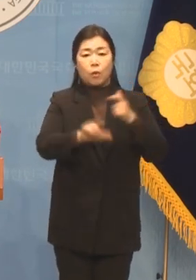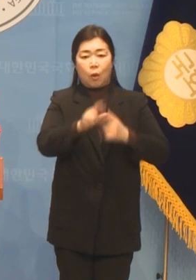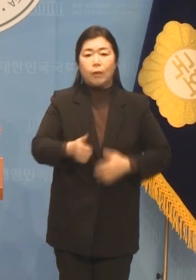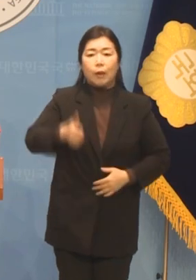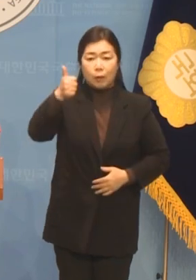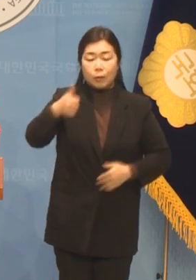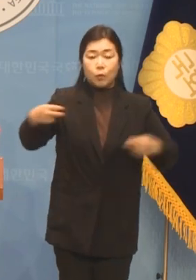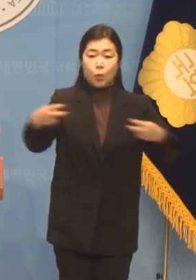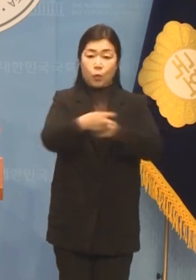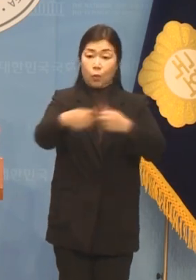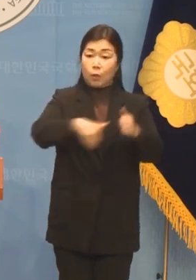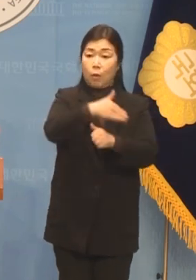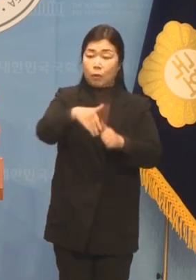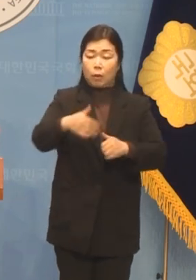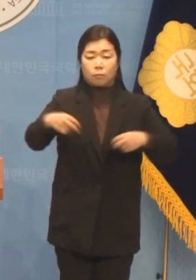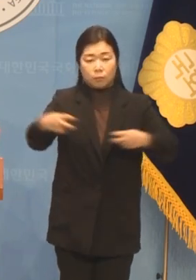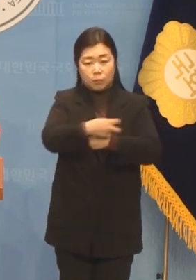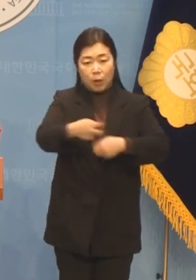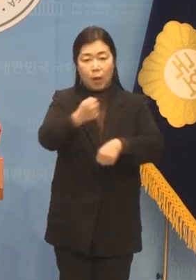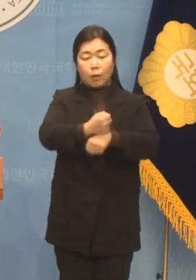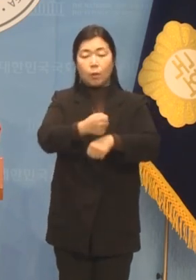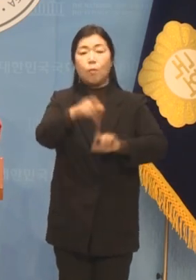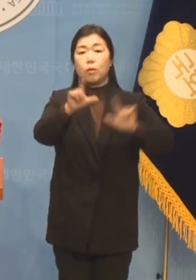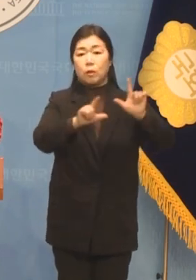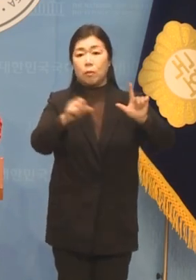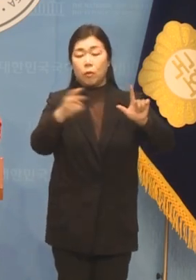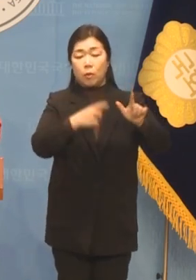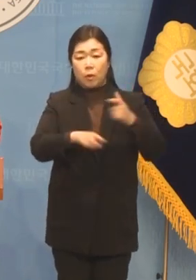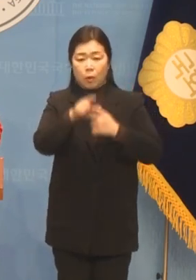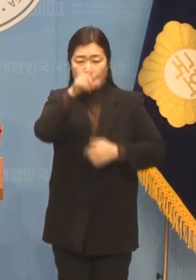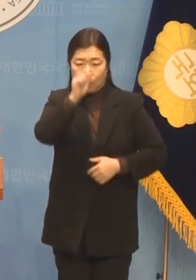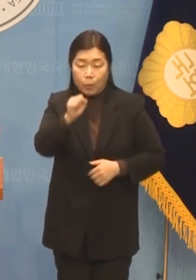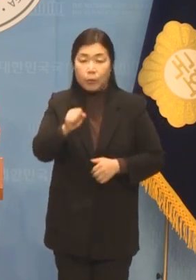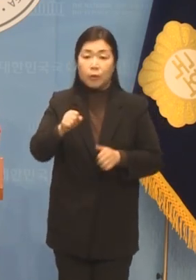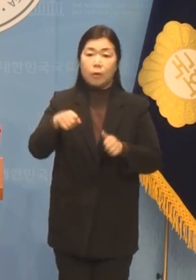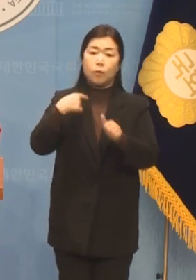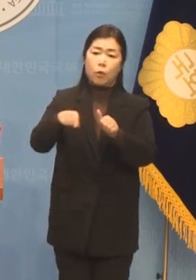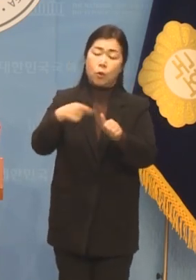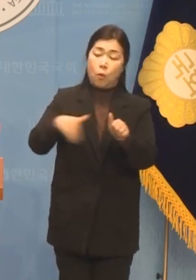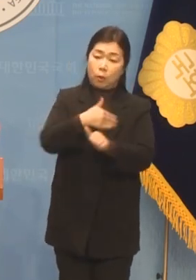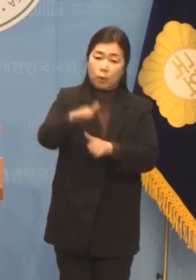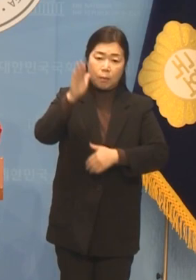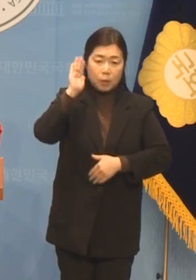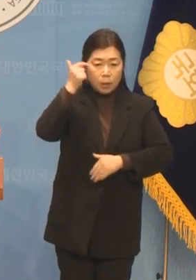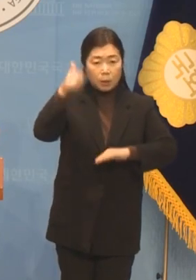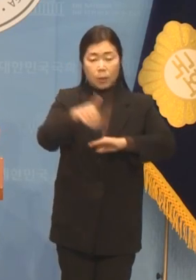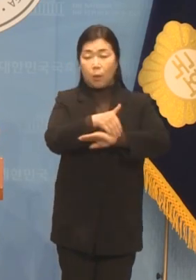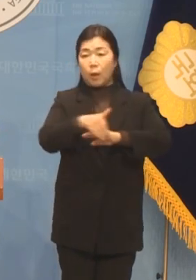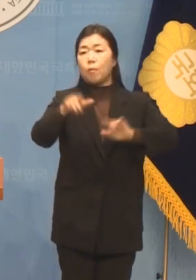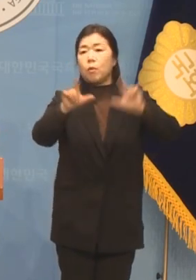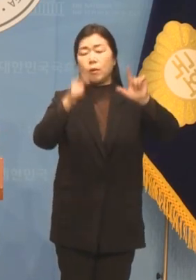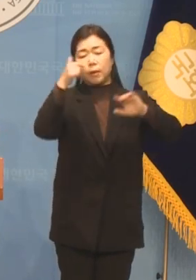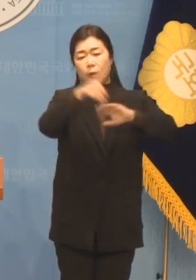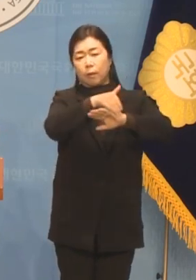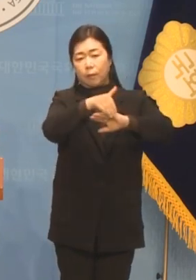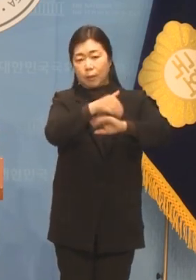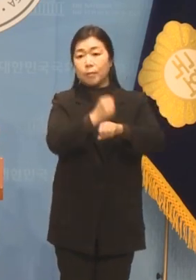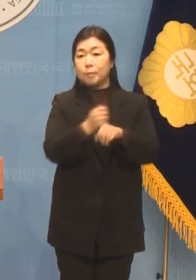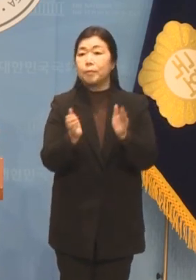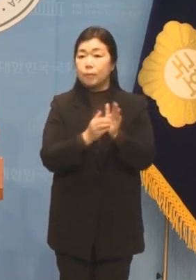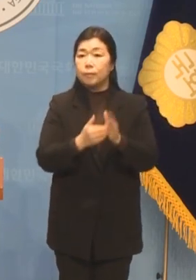환경에서 출퇴근하는 모습을 또 더 나은 교육 환경에서 미래를 꿈꾸는 모습을 계획했습니다